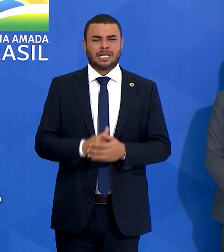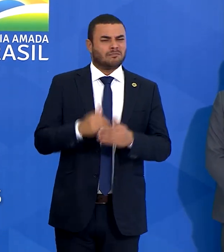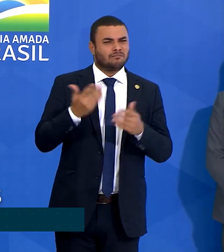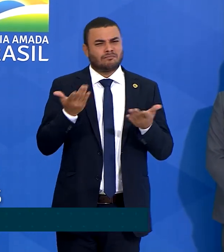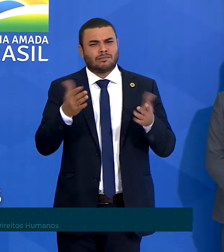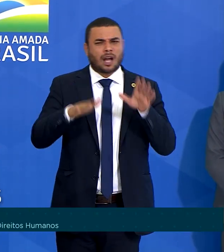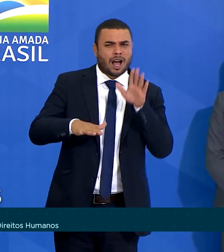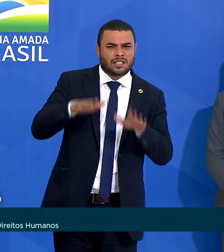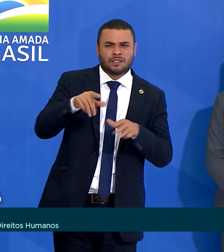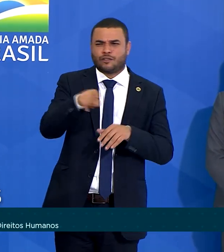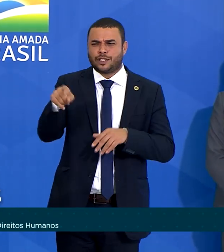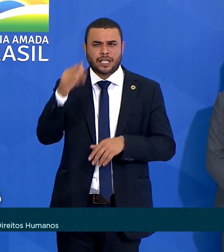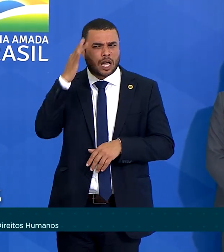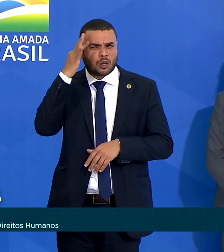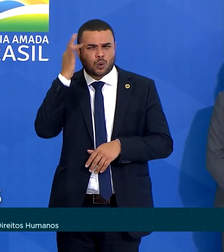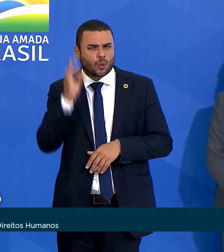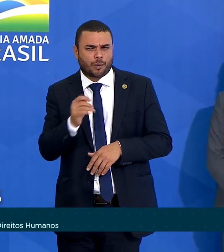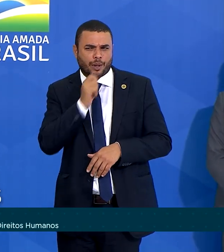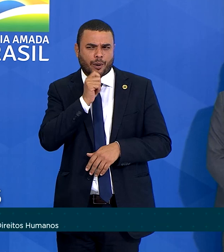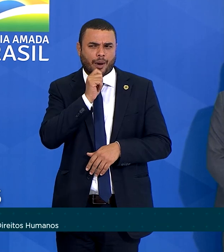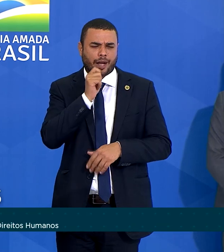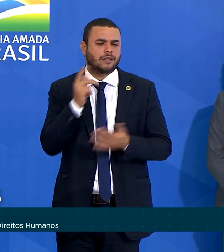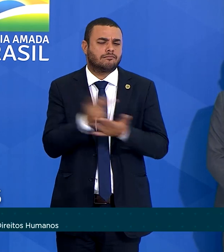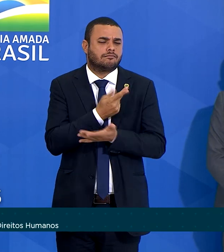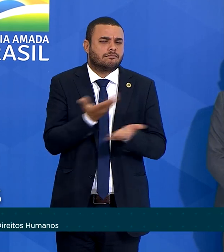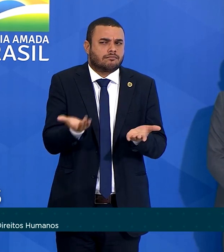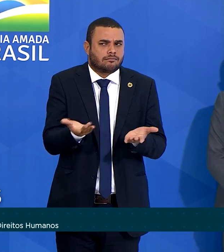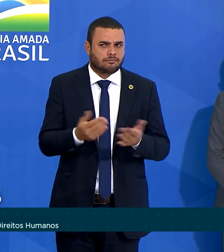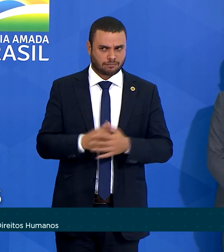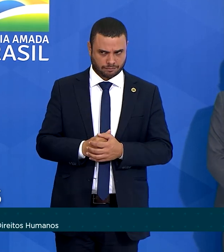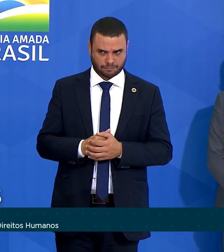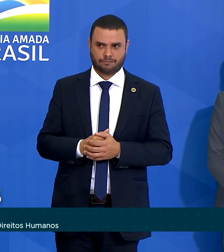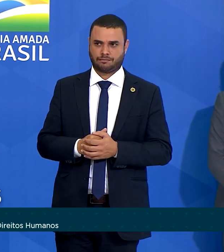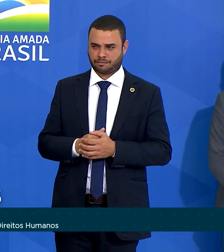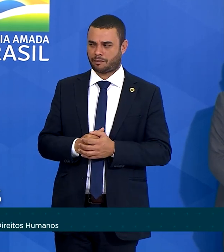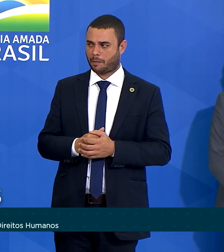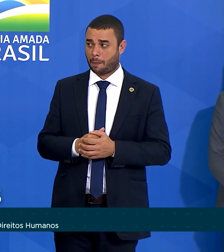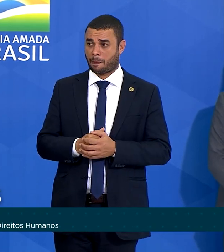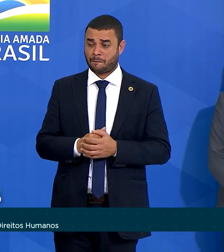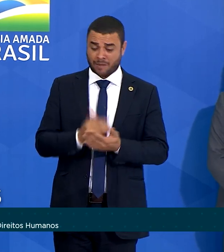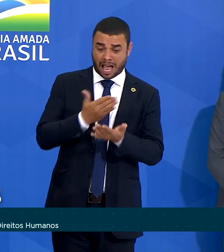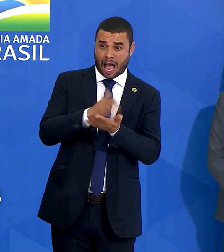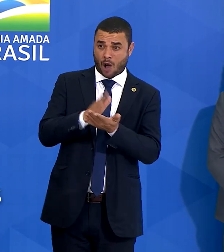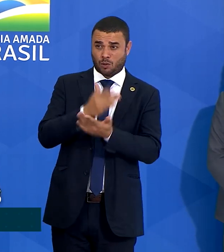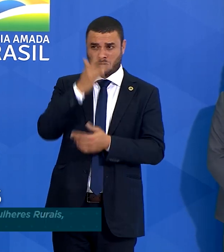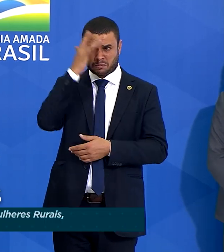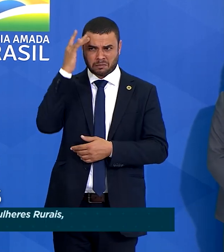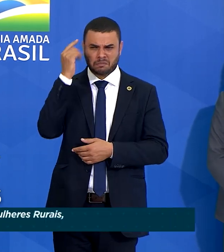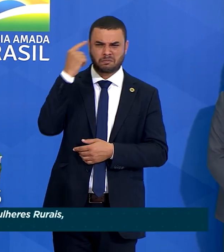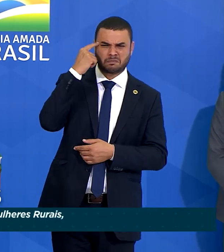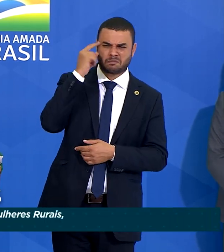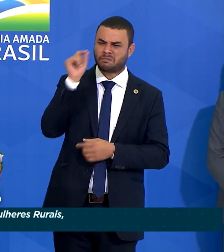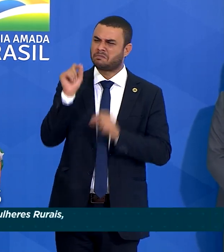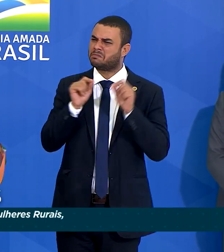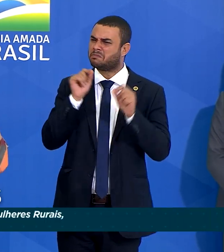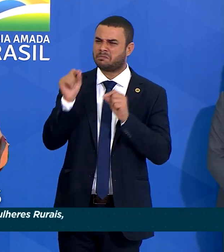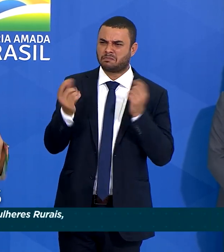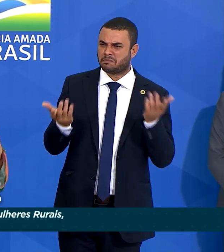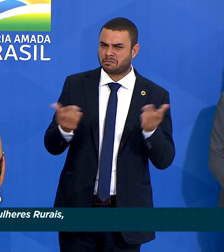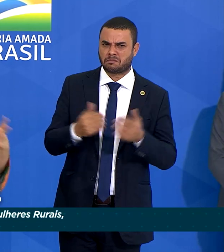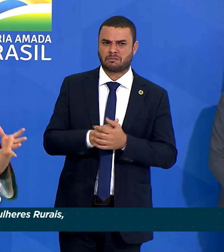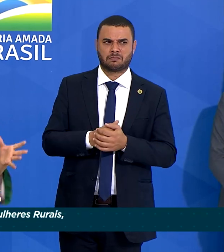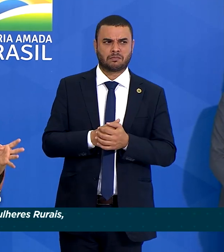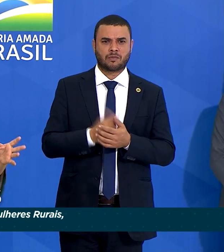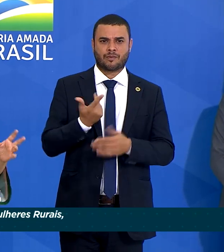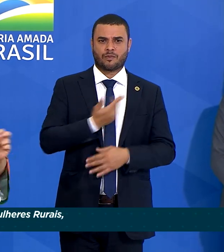entendam direito o que está acontecendo aqui. Talvez muita gente não entende direito o que é este governo. Este é